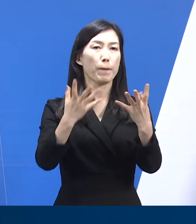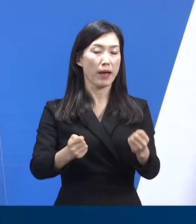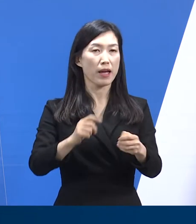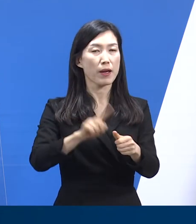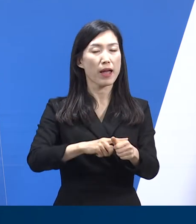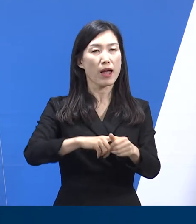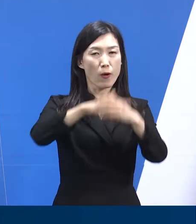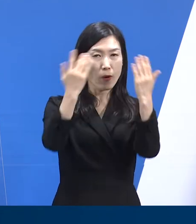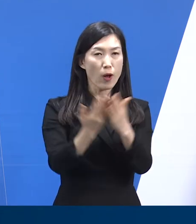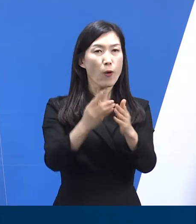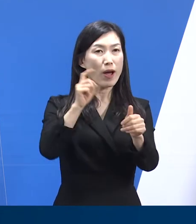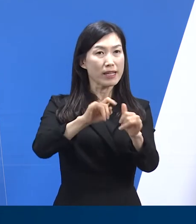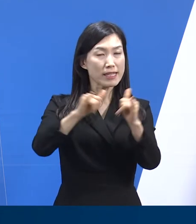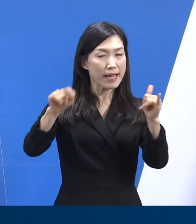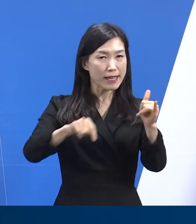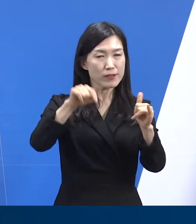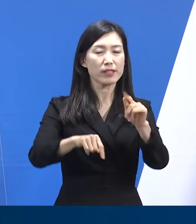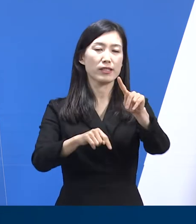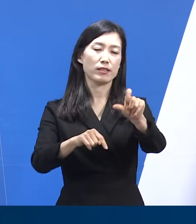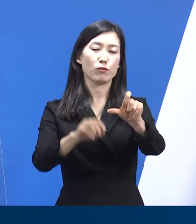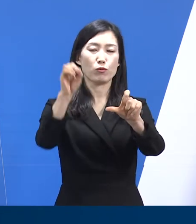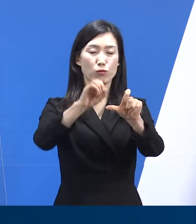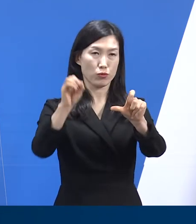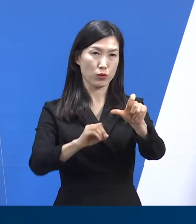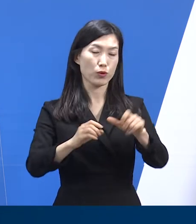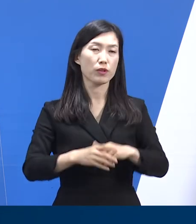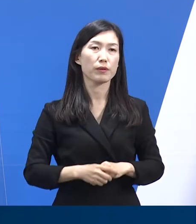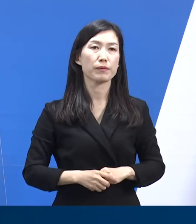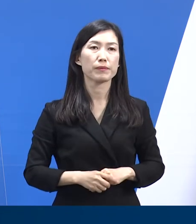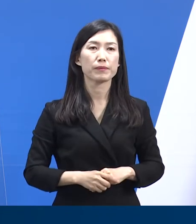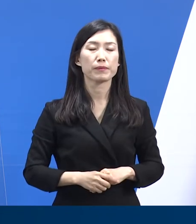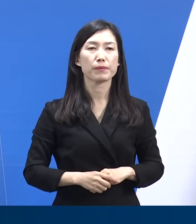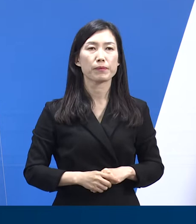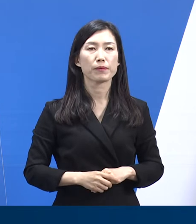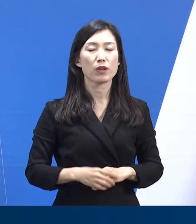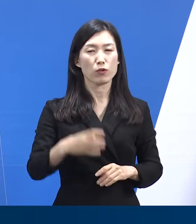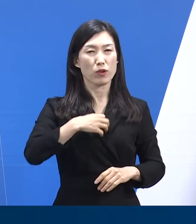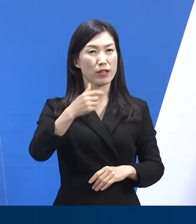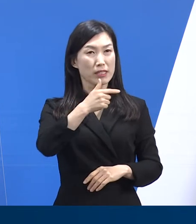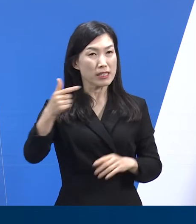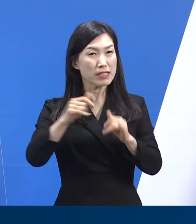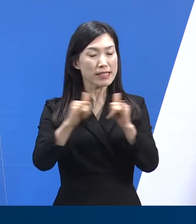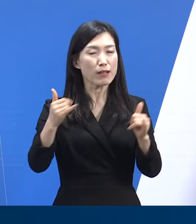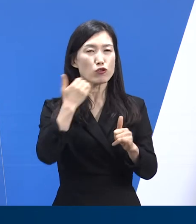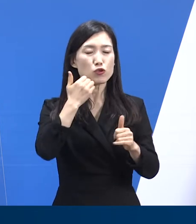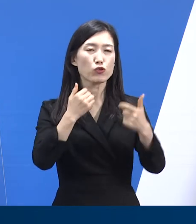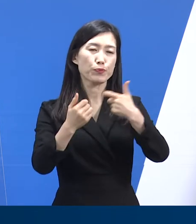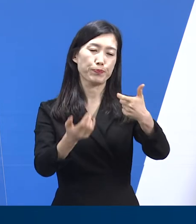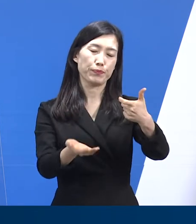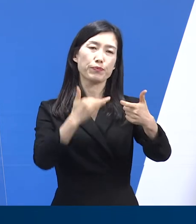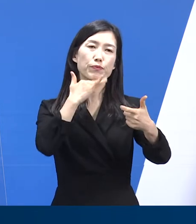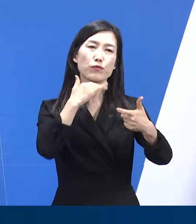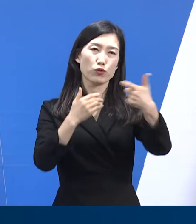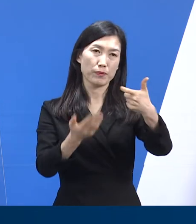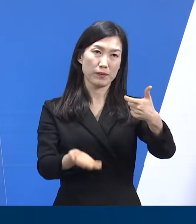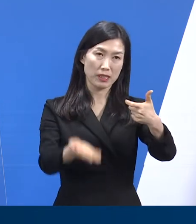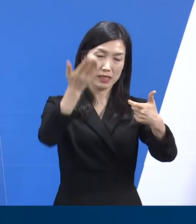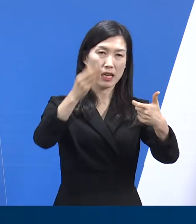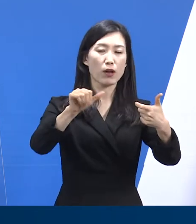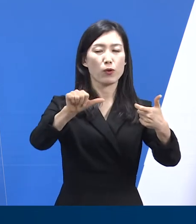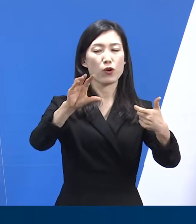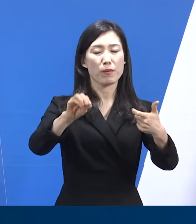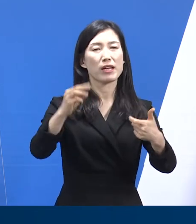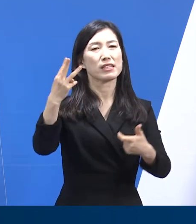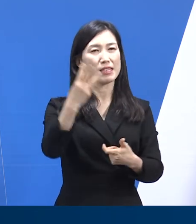전체 확진자의 15%를 차지하고 있습니다. 고유용군인 60세 이상 확진자도 5만 3